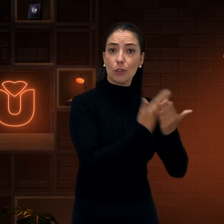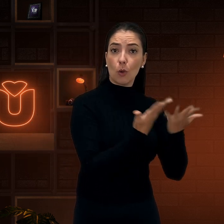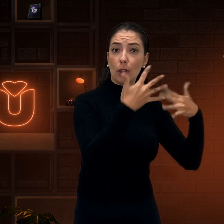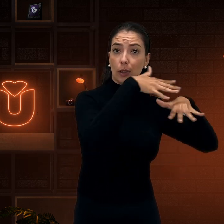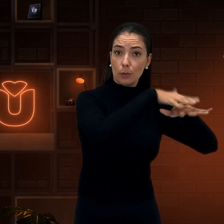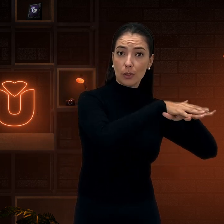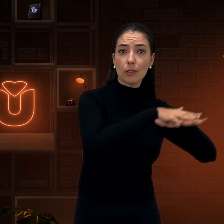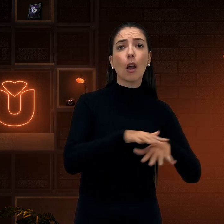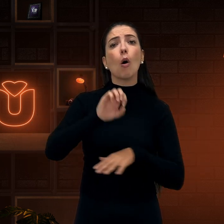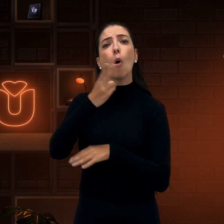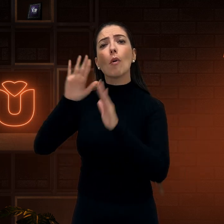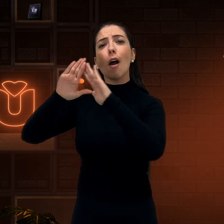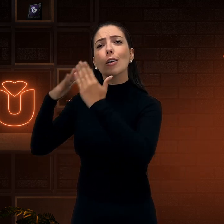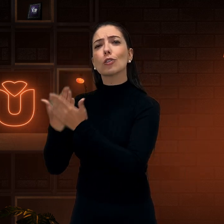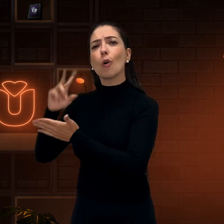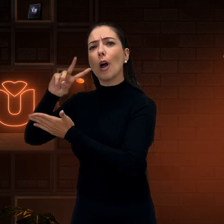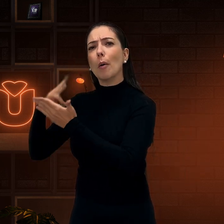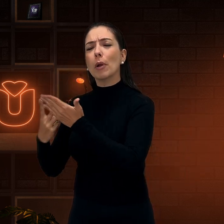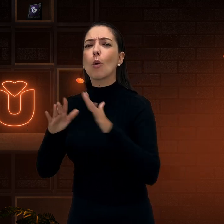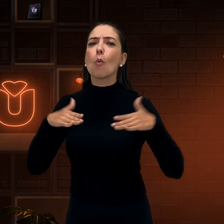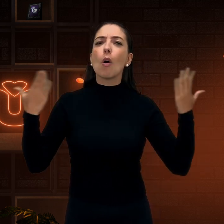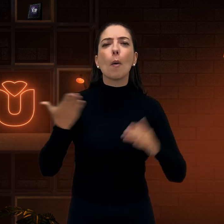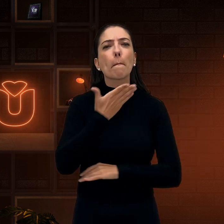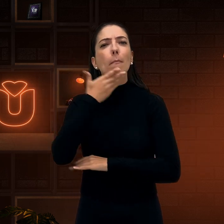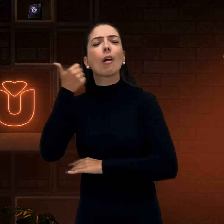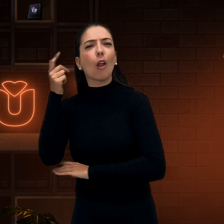Escola inclusiva ou escola bilingüe? Qual a melhor?